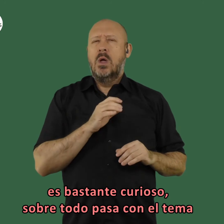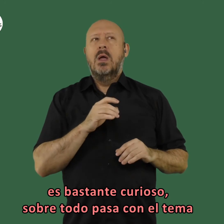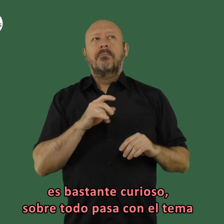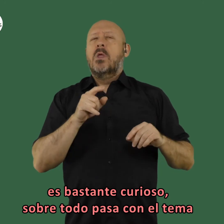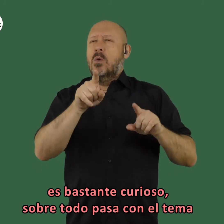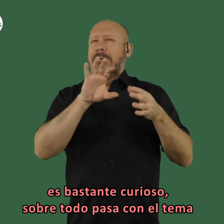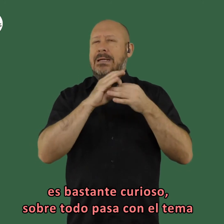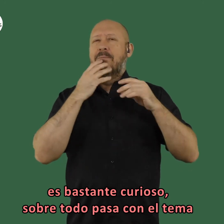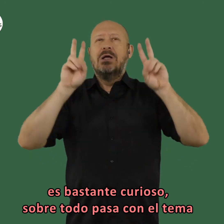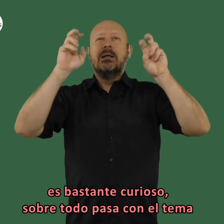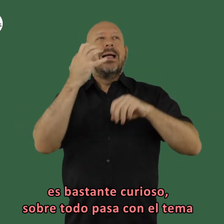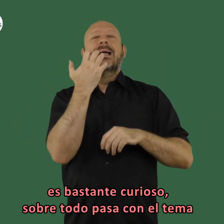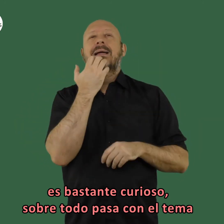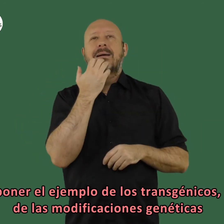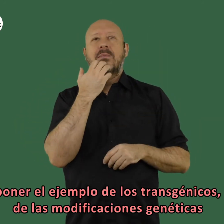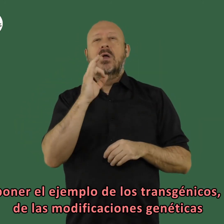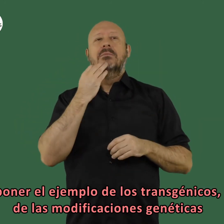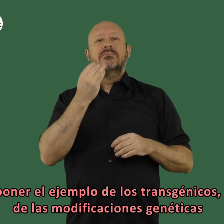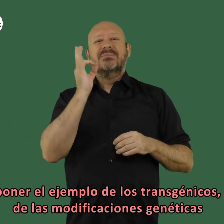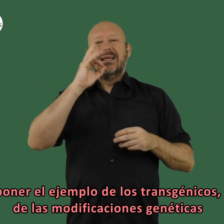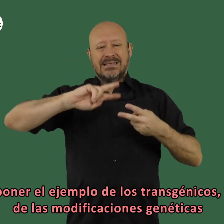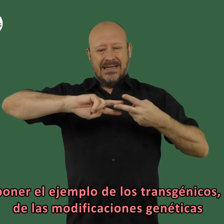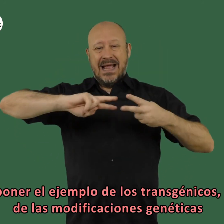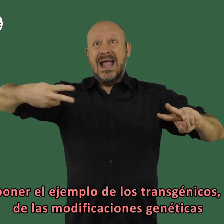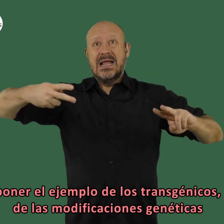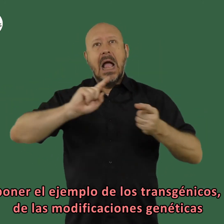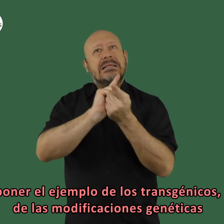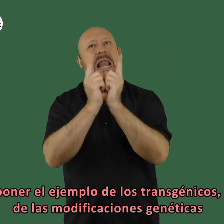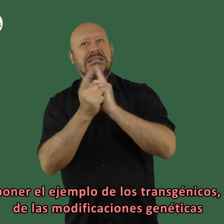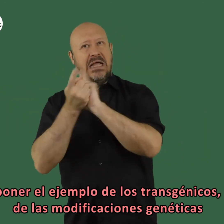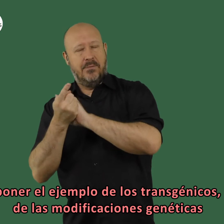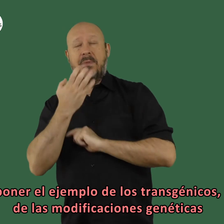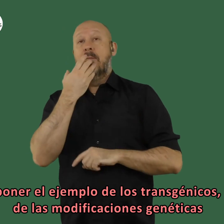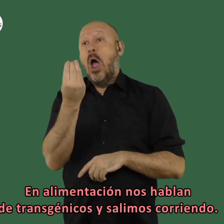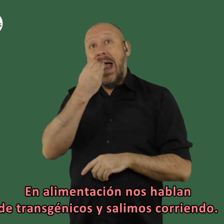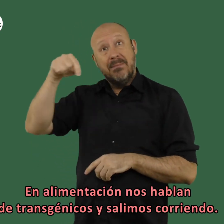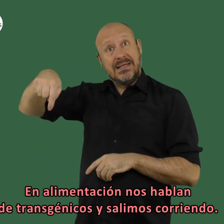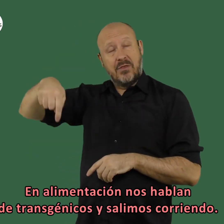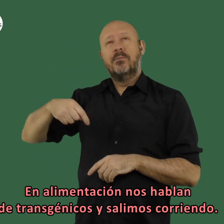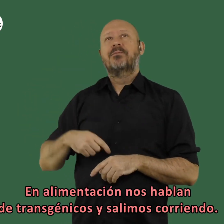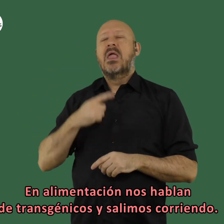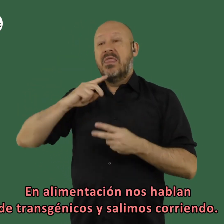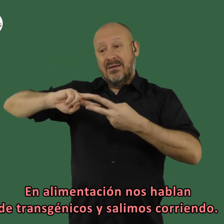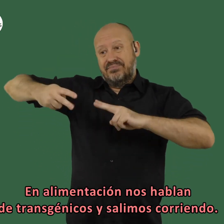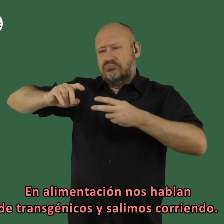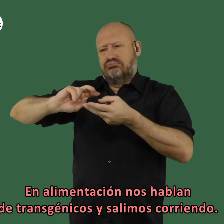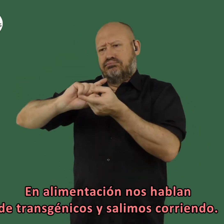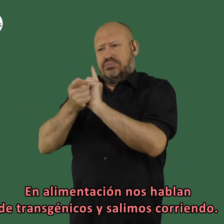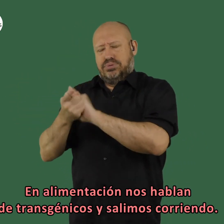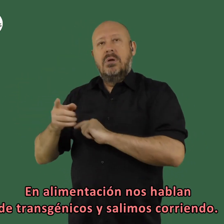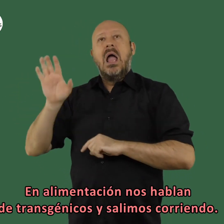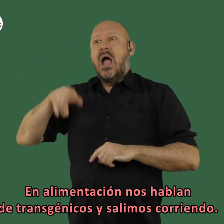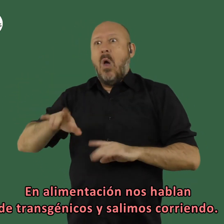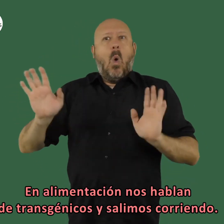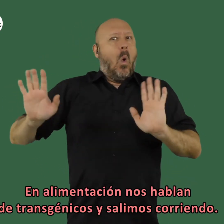bastante curioso sobre todo pasa con el tema con el ejemplo de los transgénicos de las modificaciones genéticas en alimentación nos hablan de